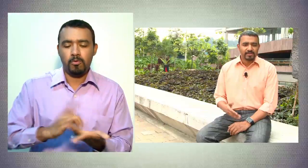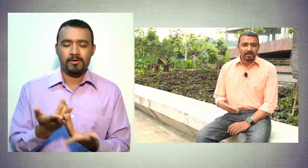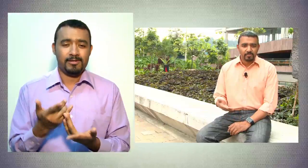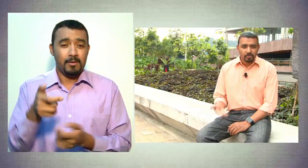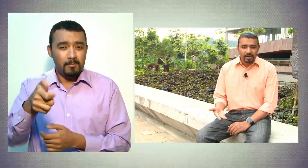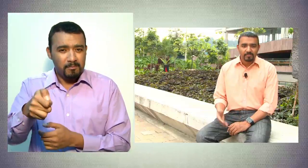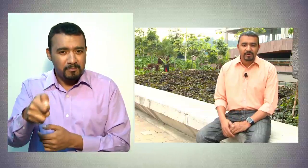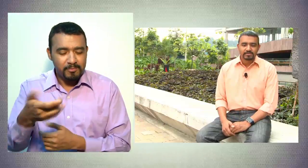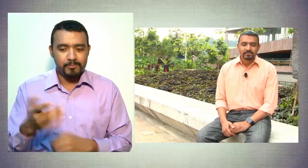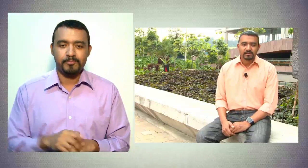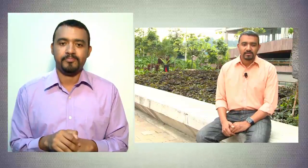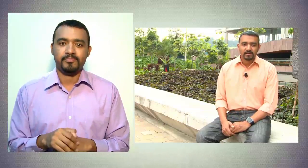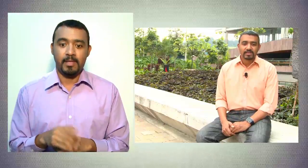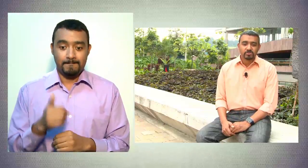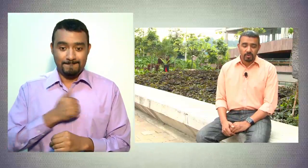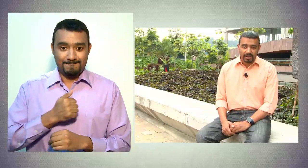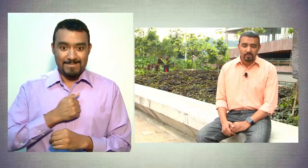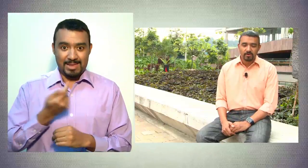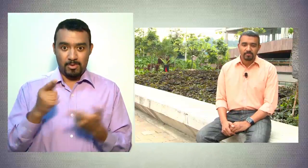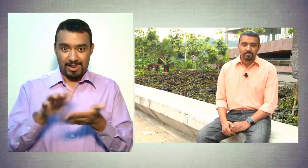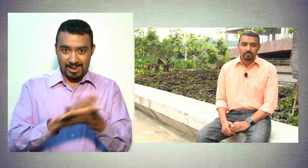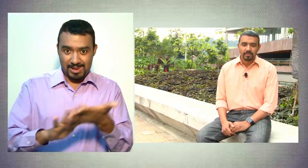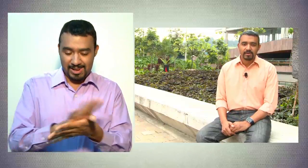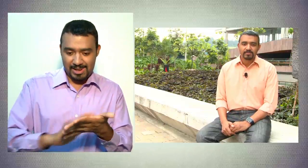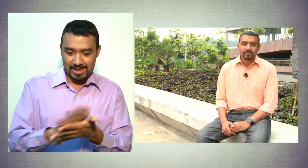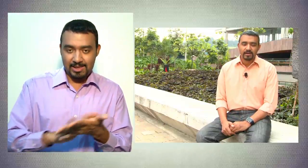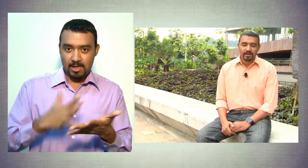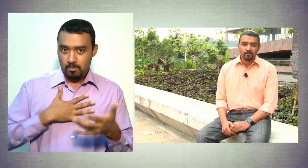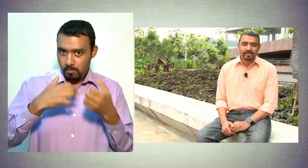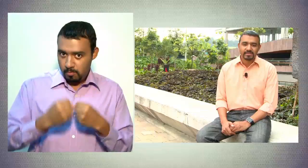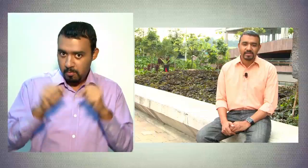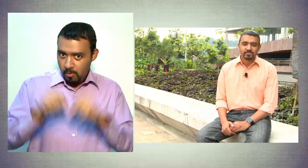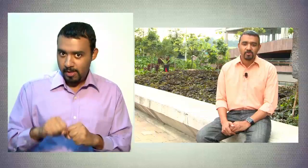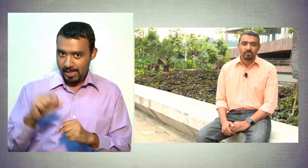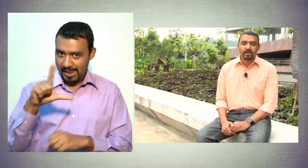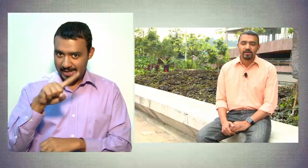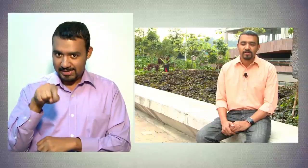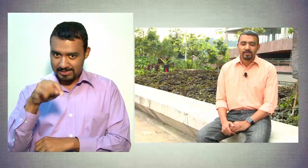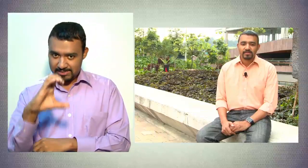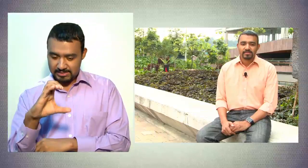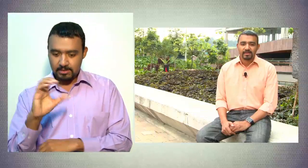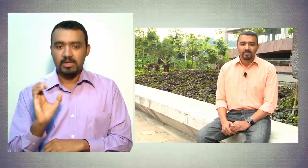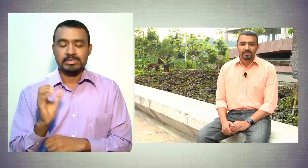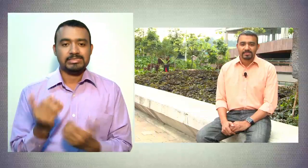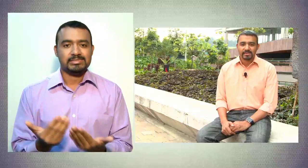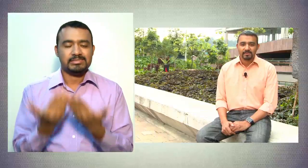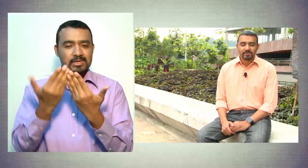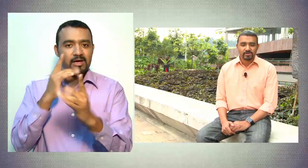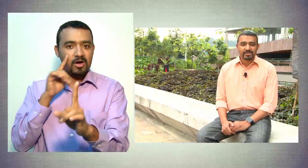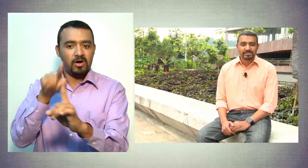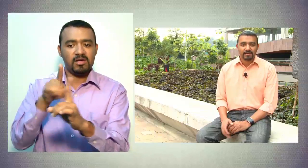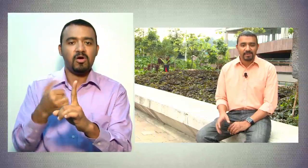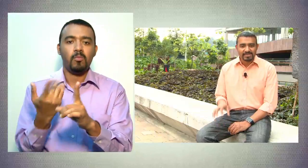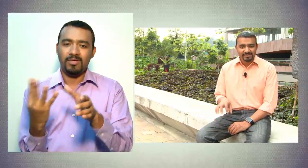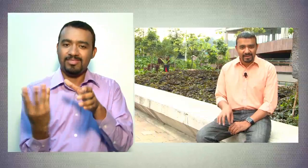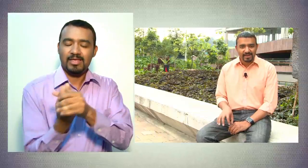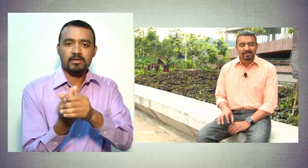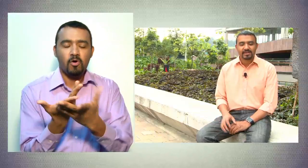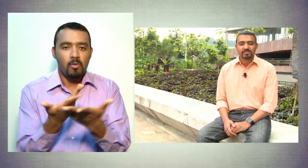tener programas en su lengua, obviamente en la lengua de señas colombiana, de verdad serán personas que estarán más integradas a la